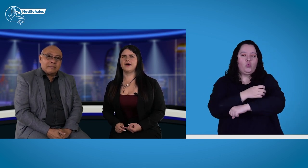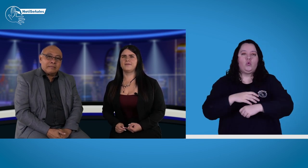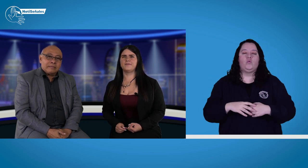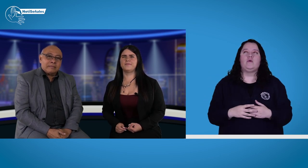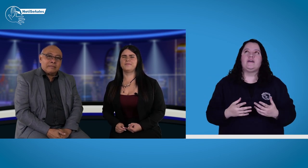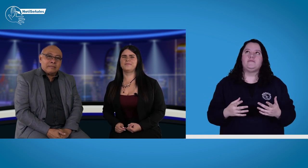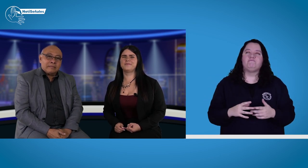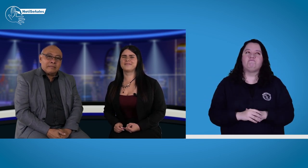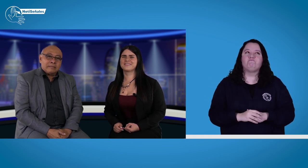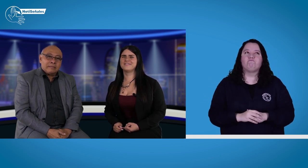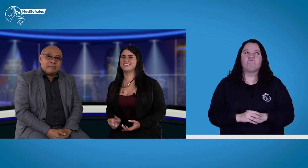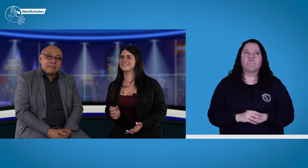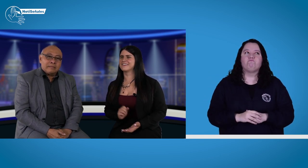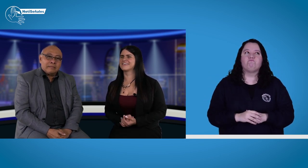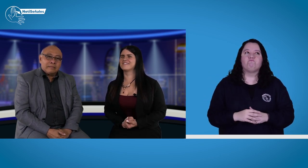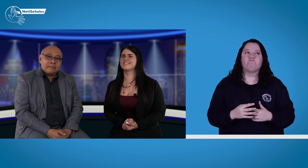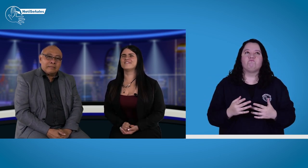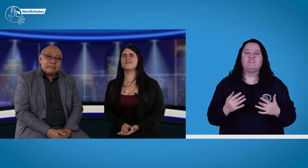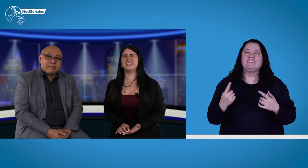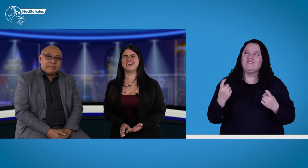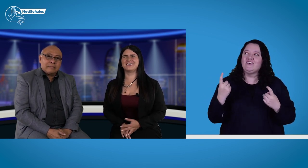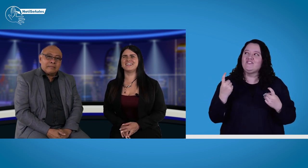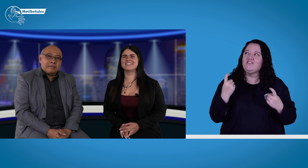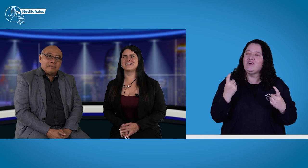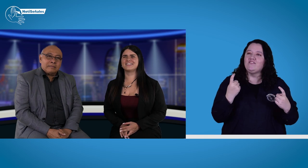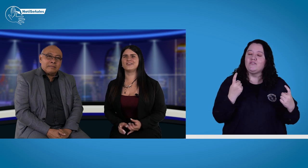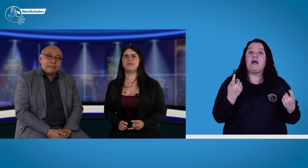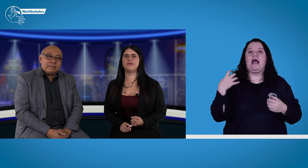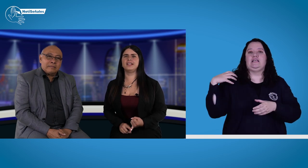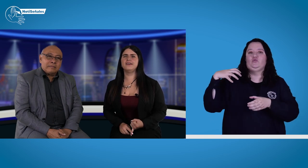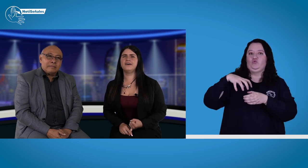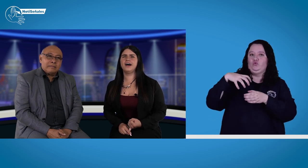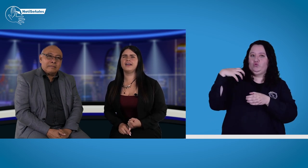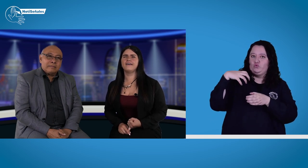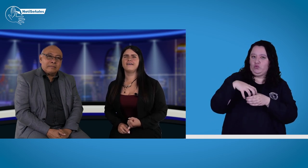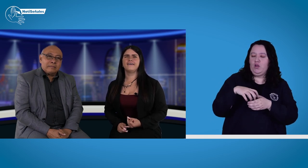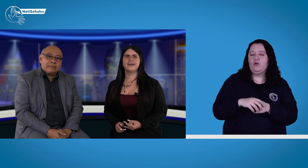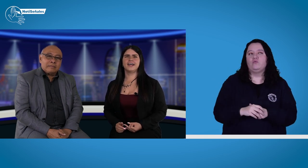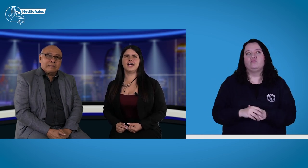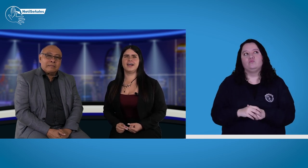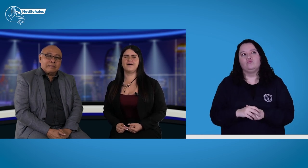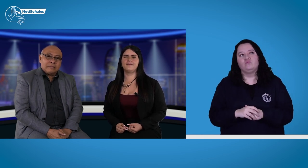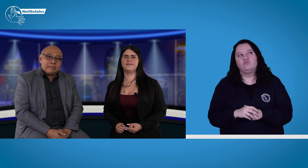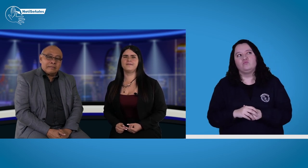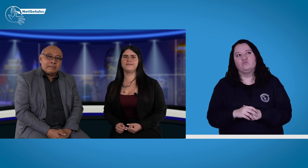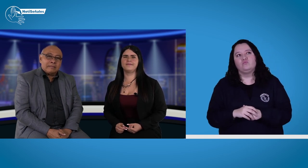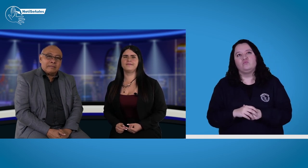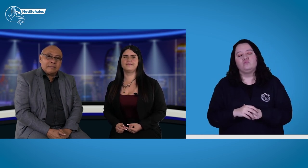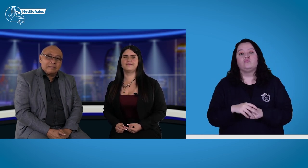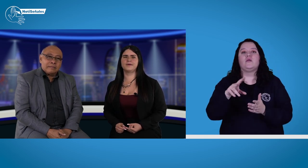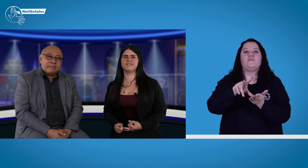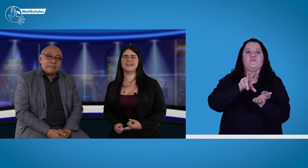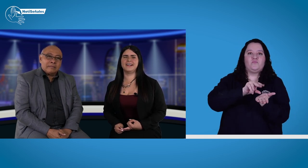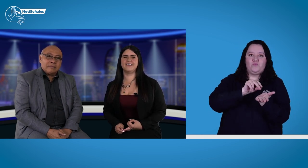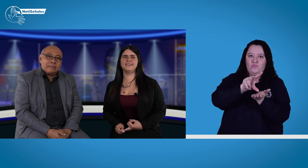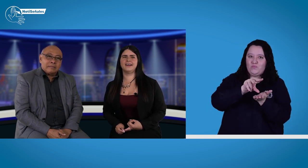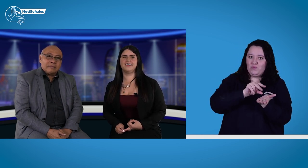Ciudad Bolívar, Puente Aranda